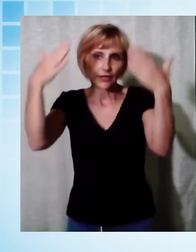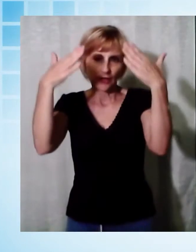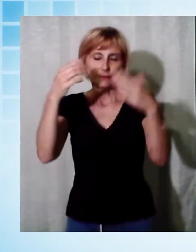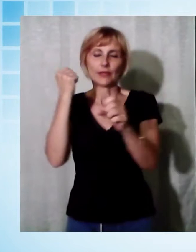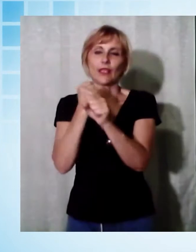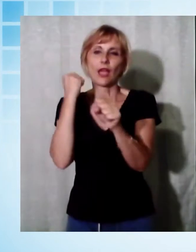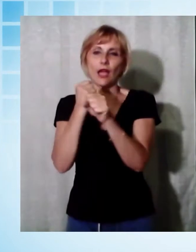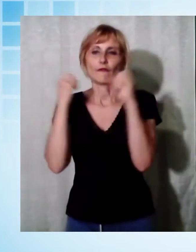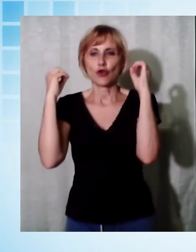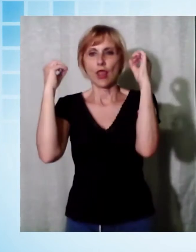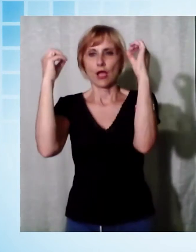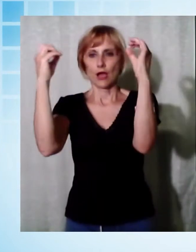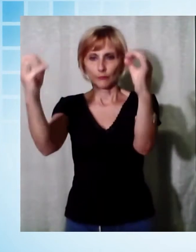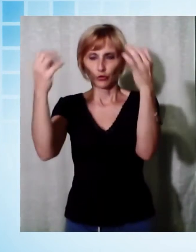frazione.